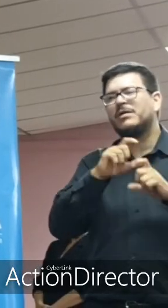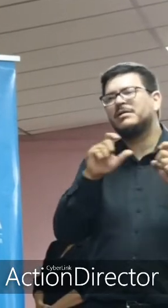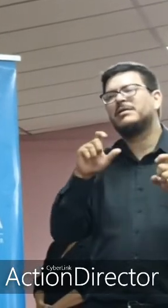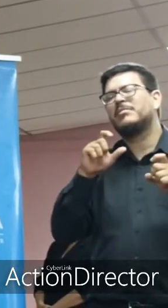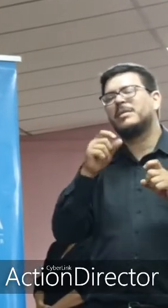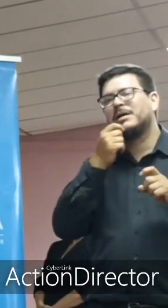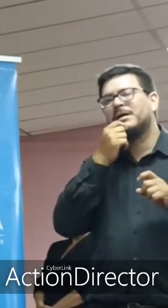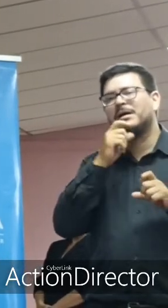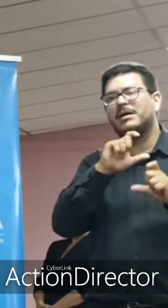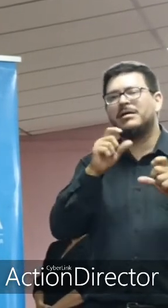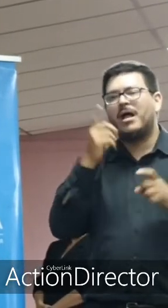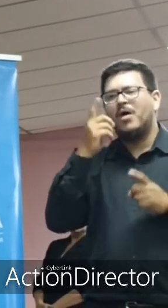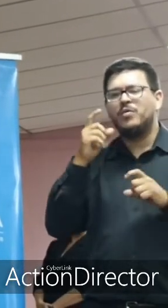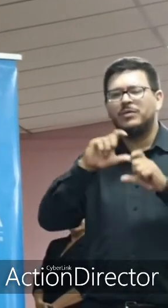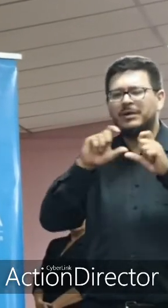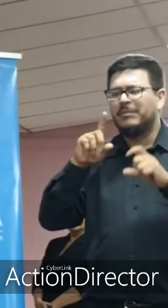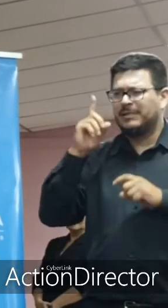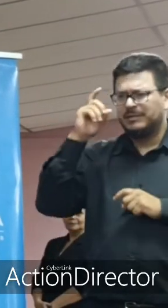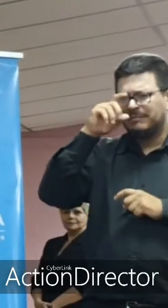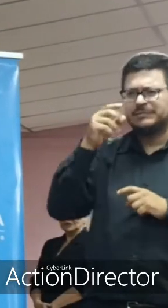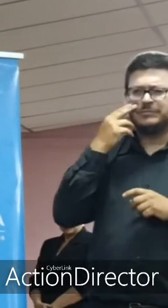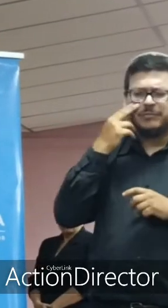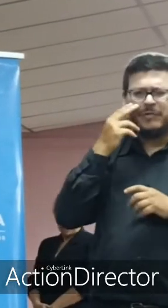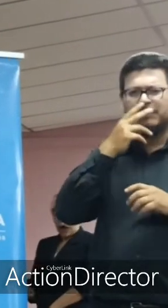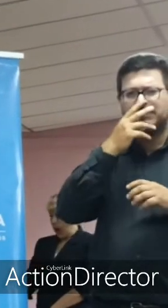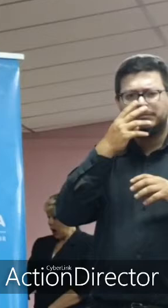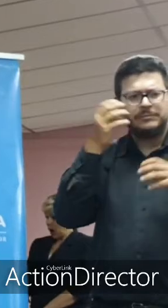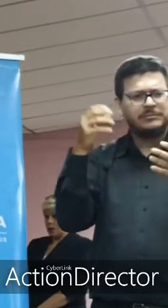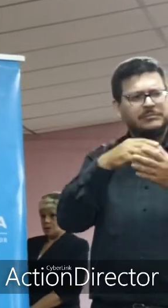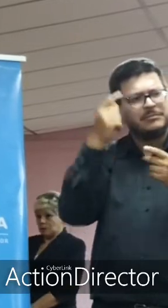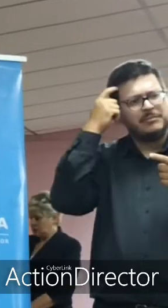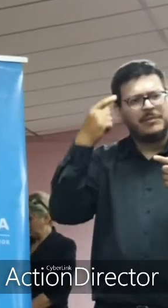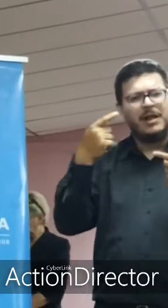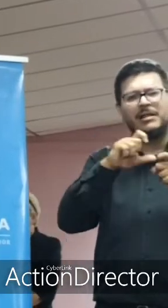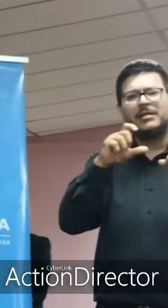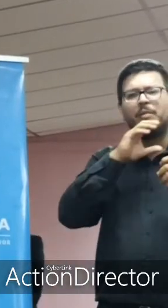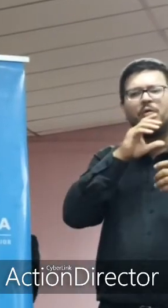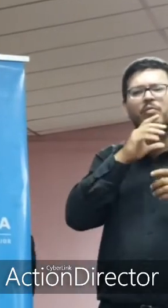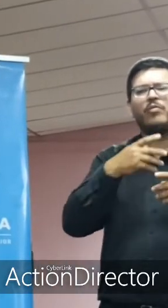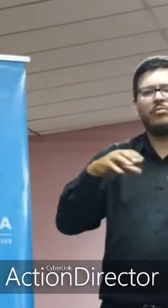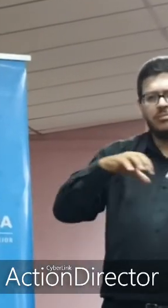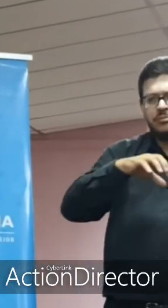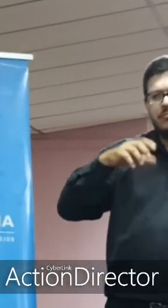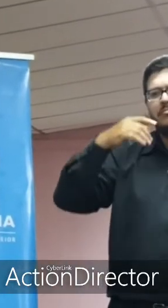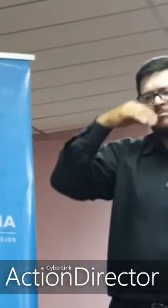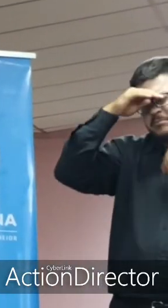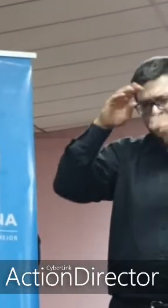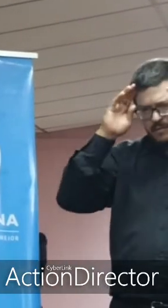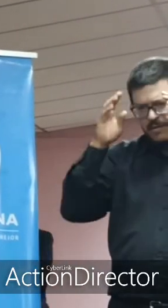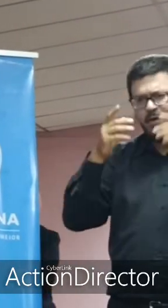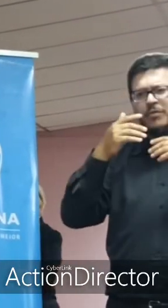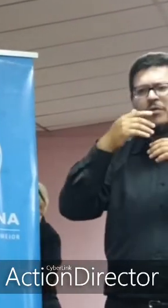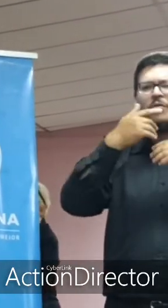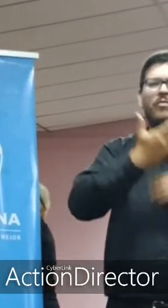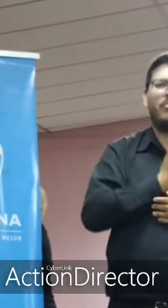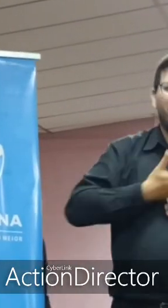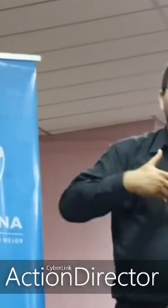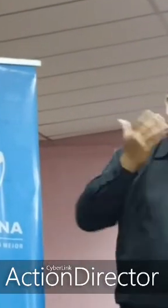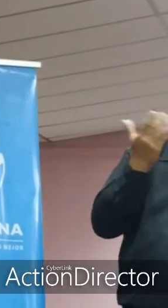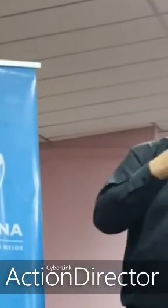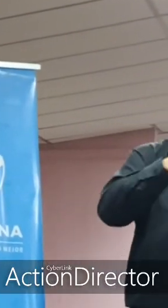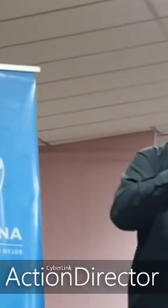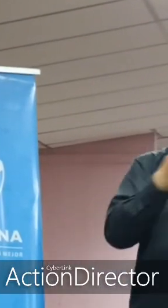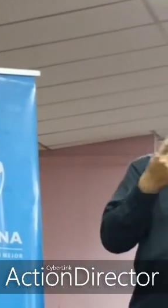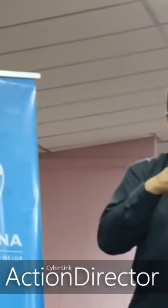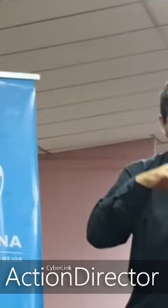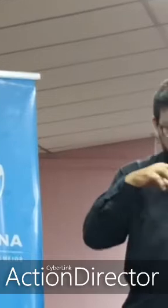materia que podía dividir entre gestión pública y gestión privada la misión